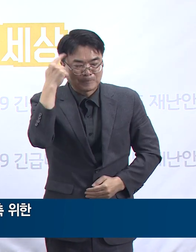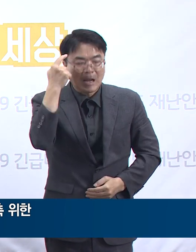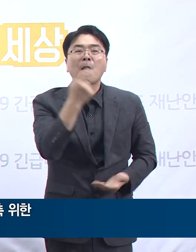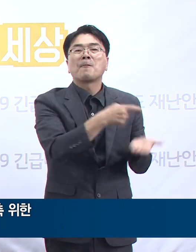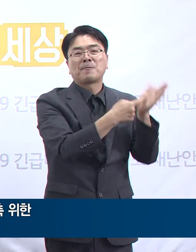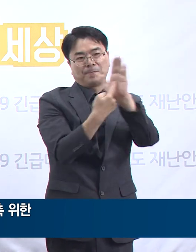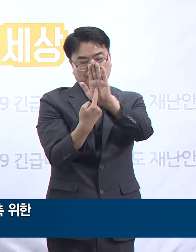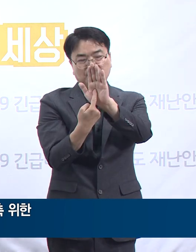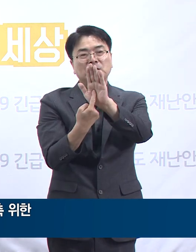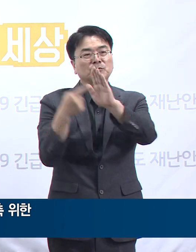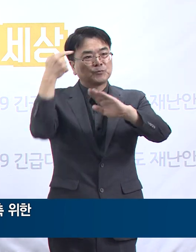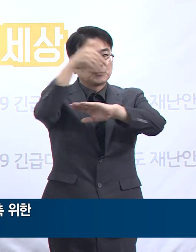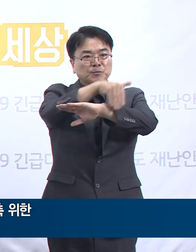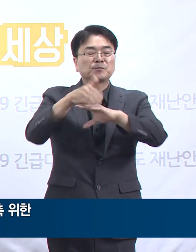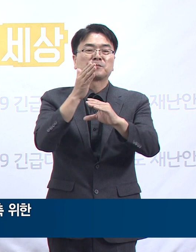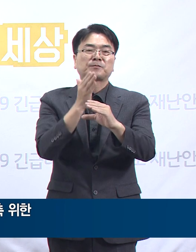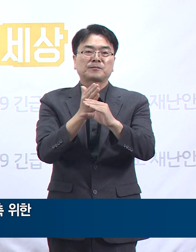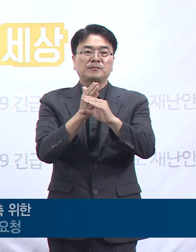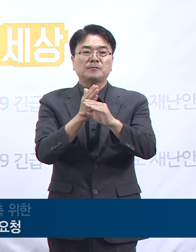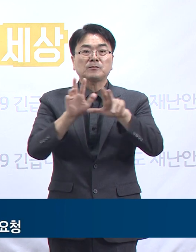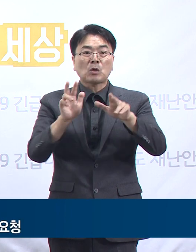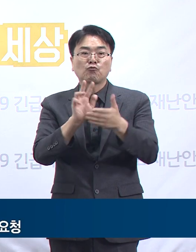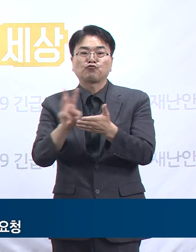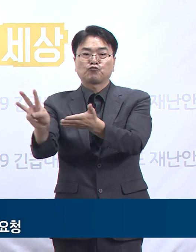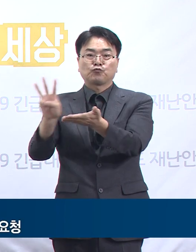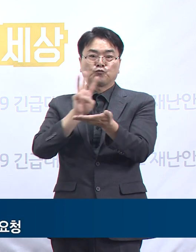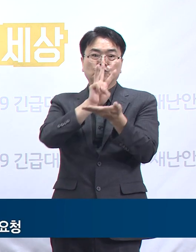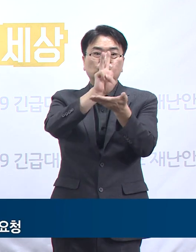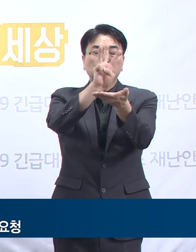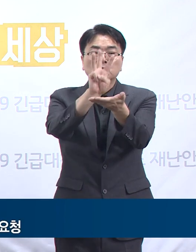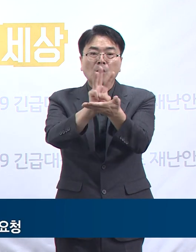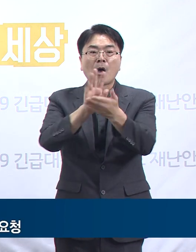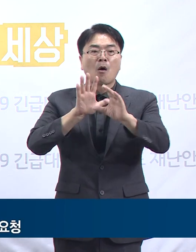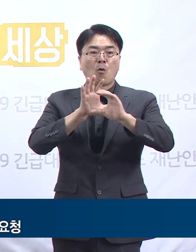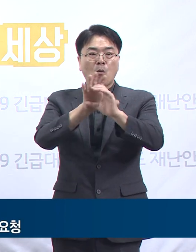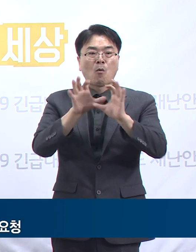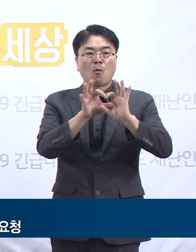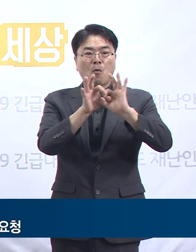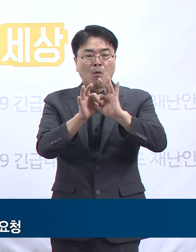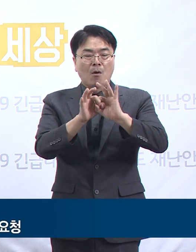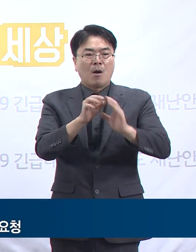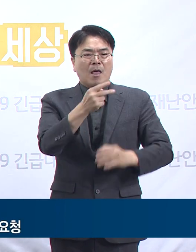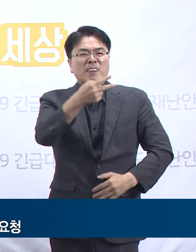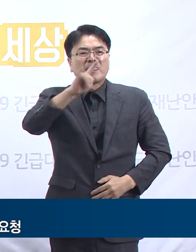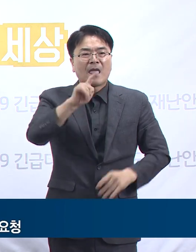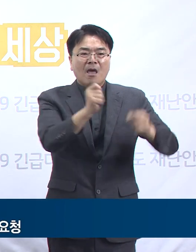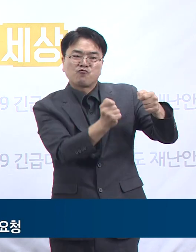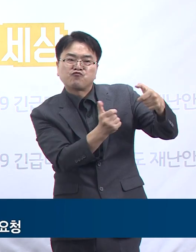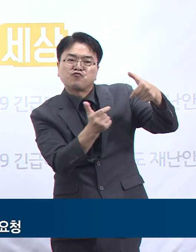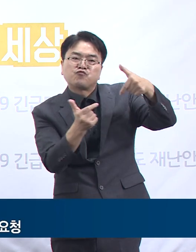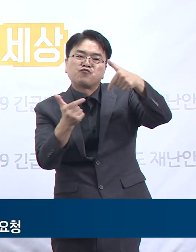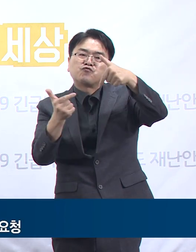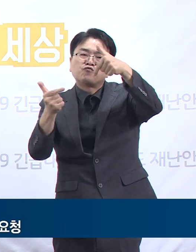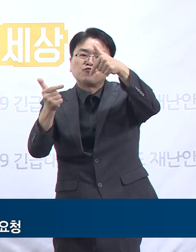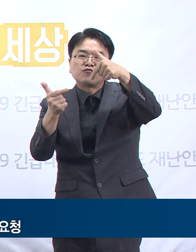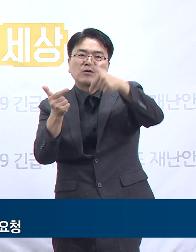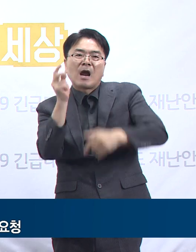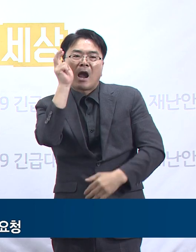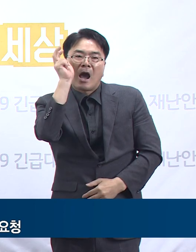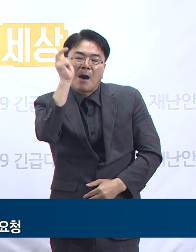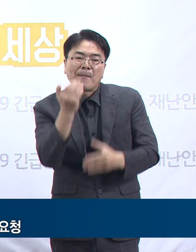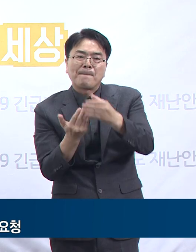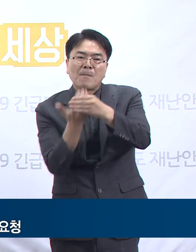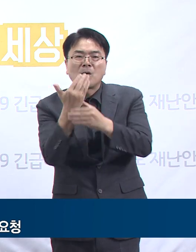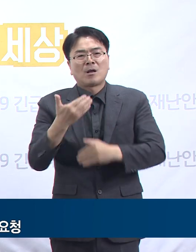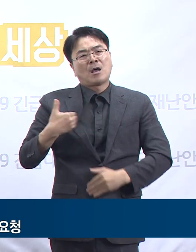최근 수도권을 중심으로 코로나19 감염 확산세가 대유행까지로 또 우려되는 그런 엄중한 상황입니다.